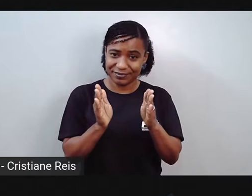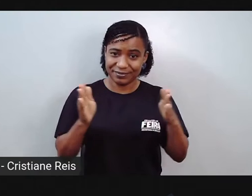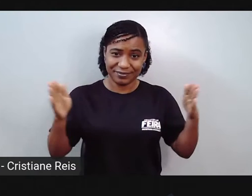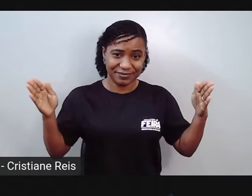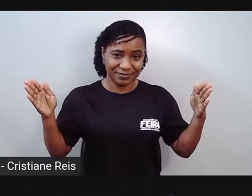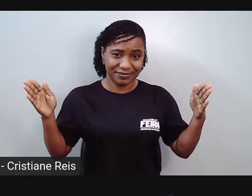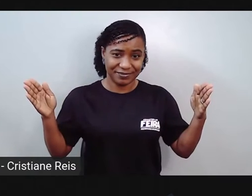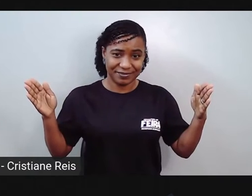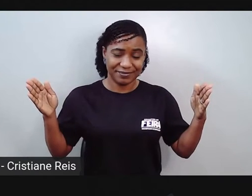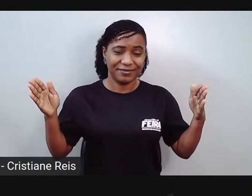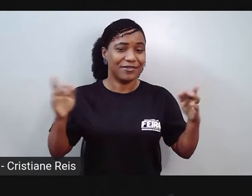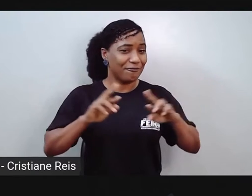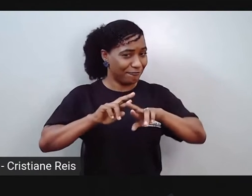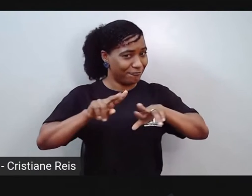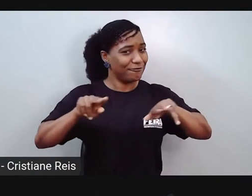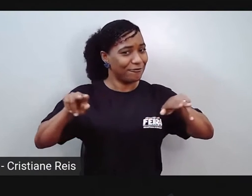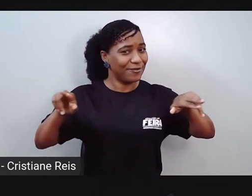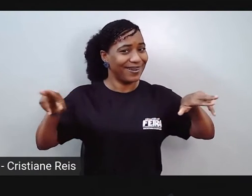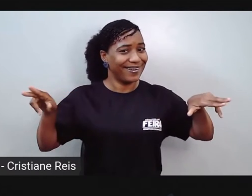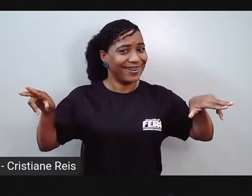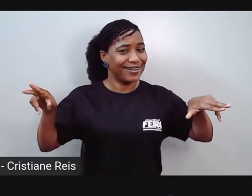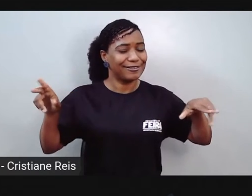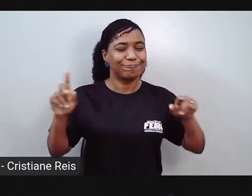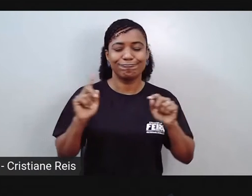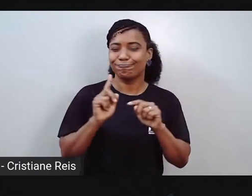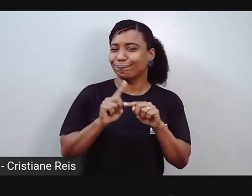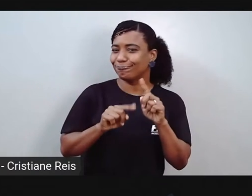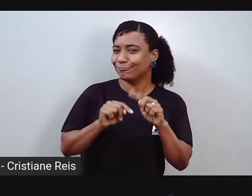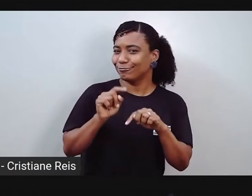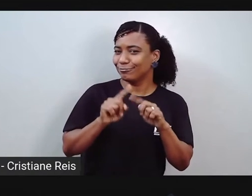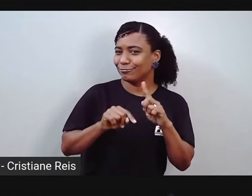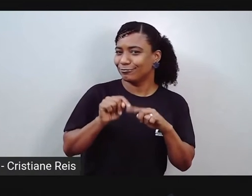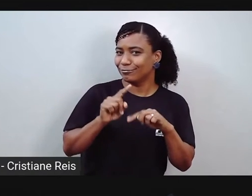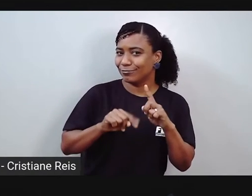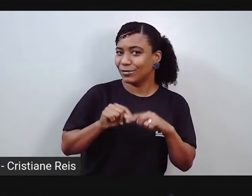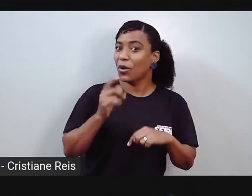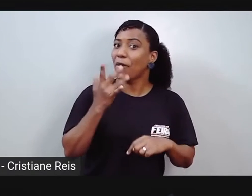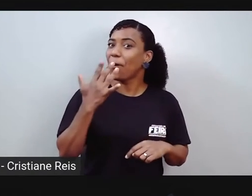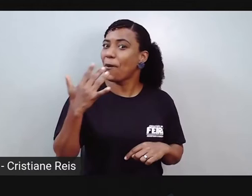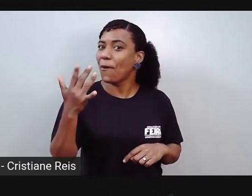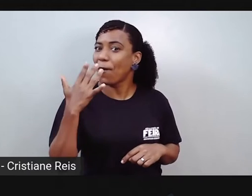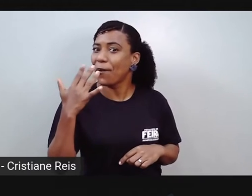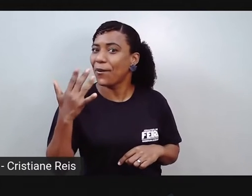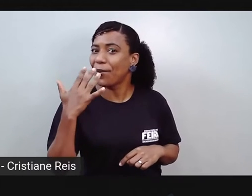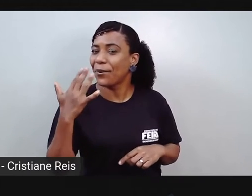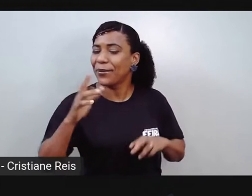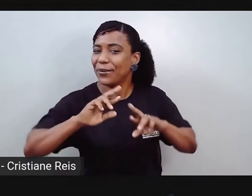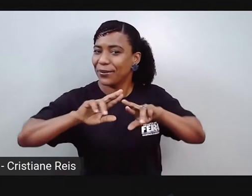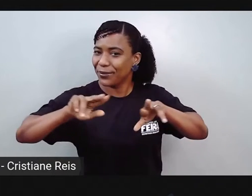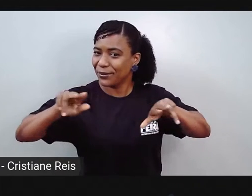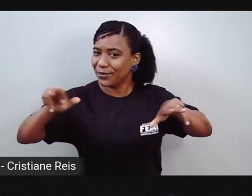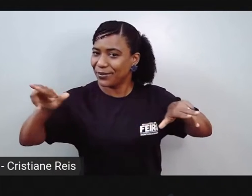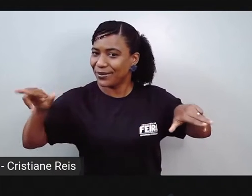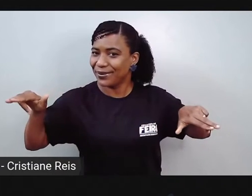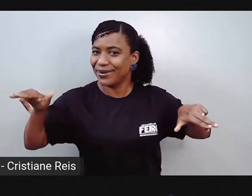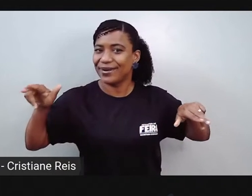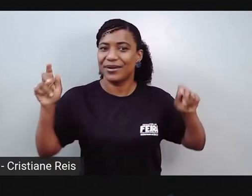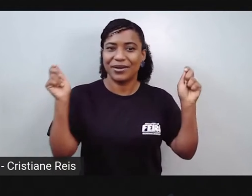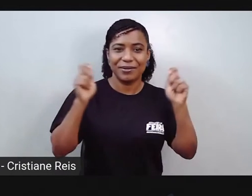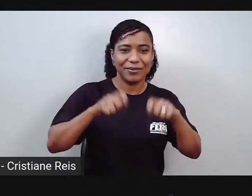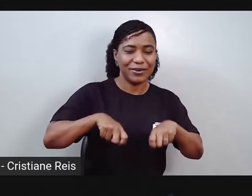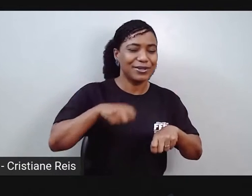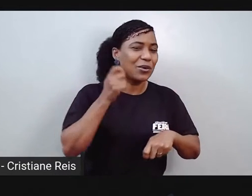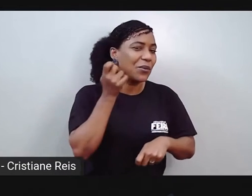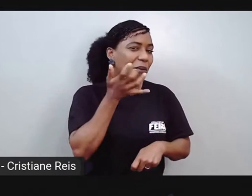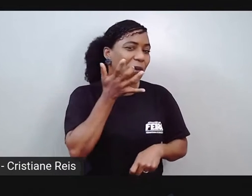O meu objeto musical tem várias cores. A gente pode encontrar dourado,